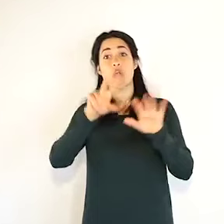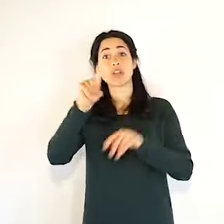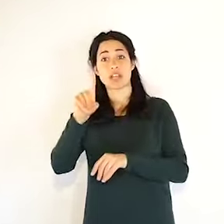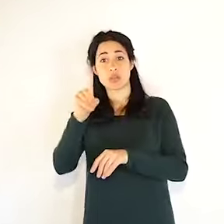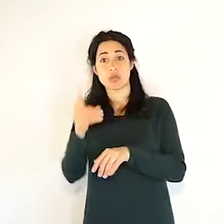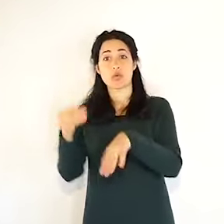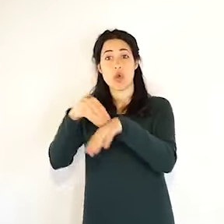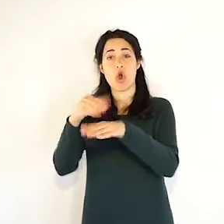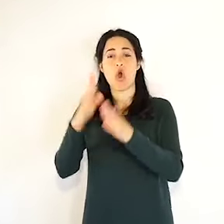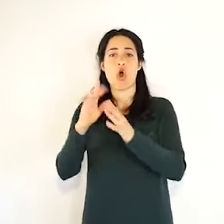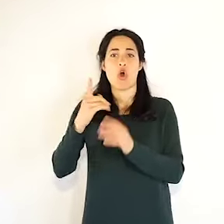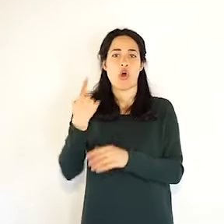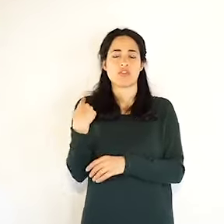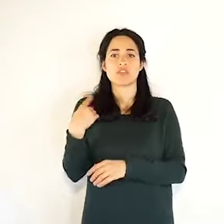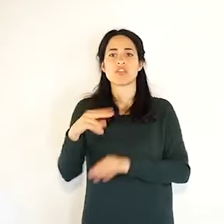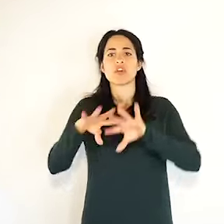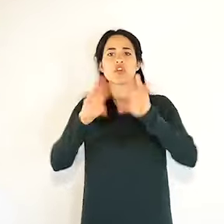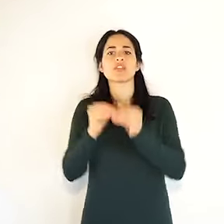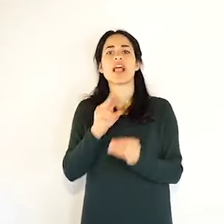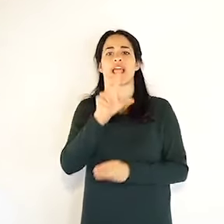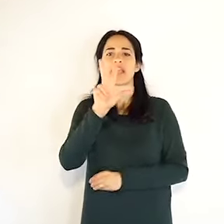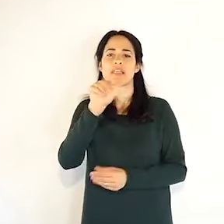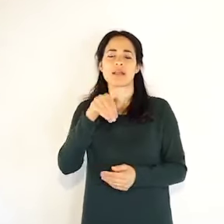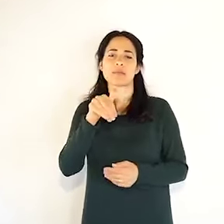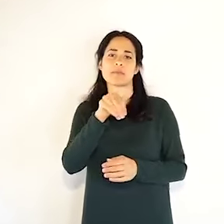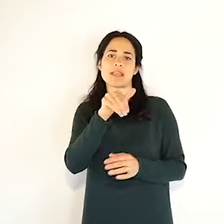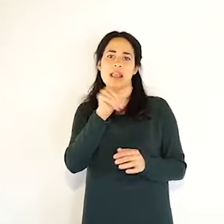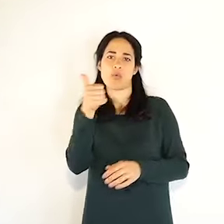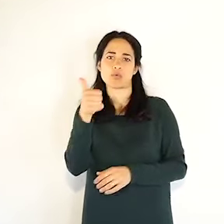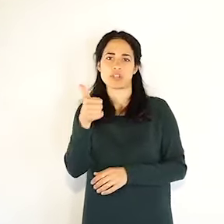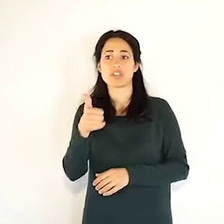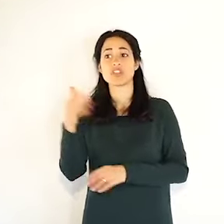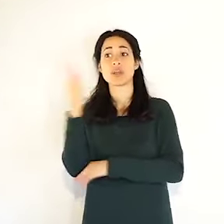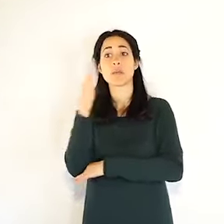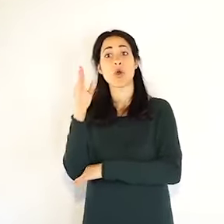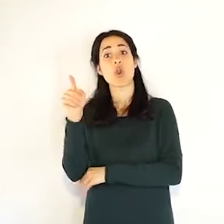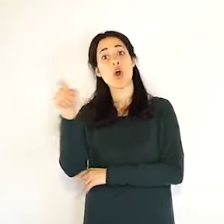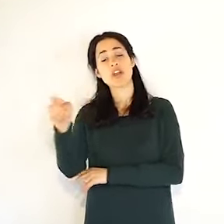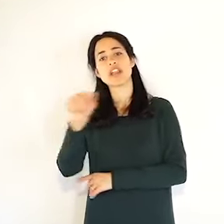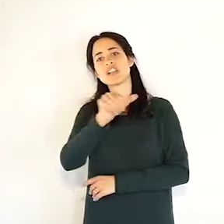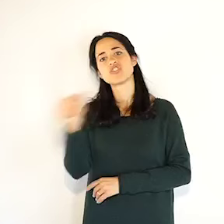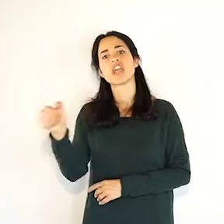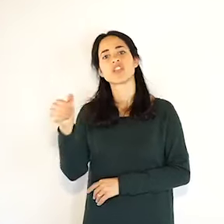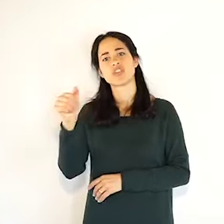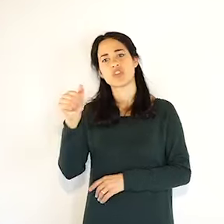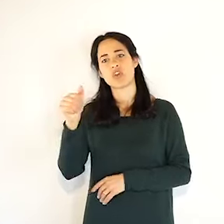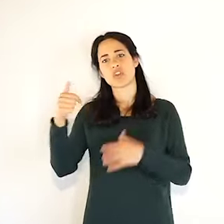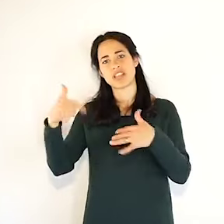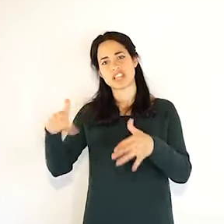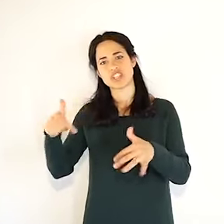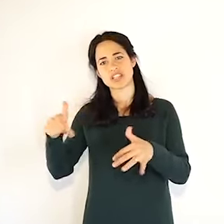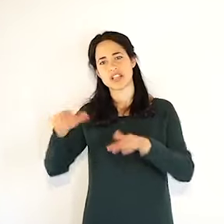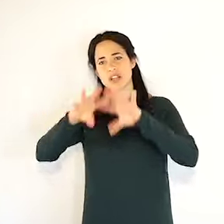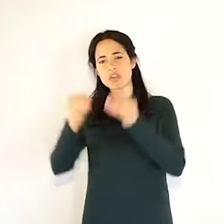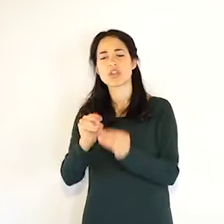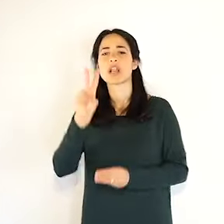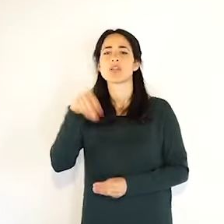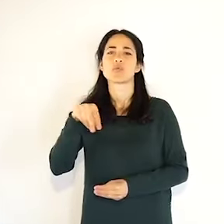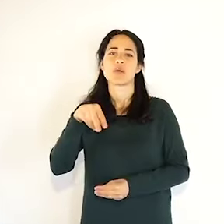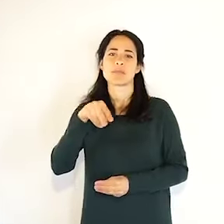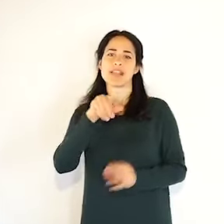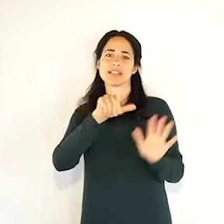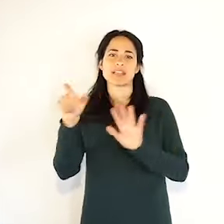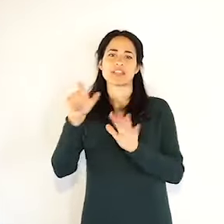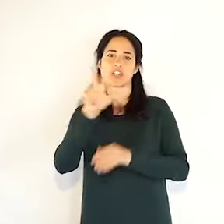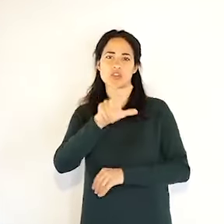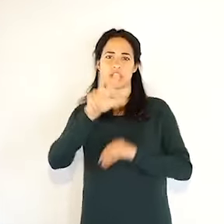detto anche prima, a Imola 337, 14 in più a Ferrara sono 580, mentre